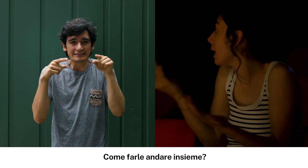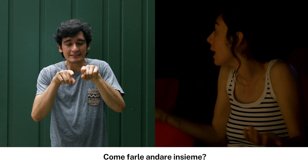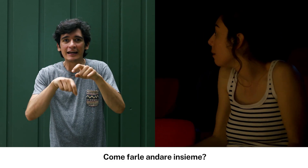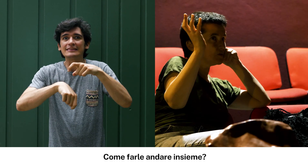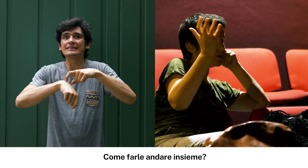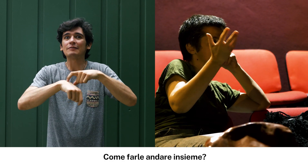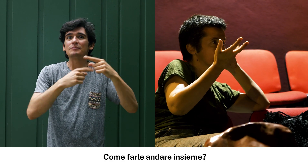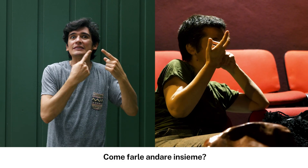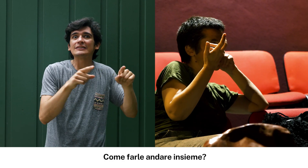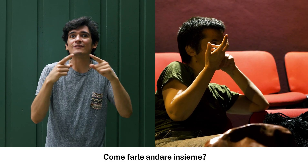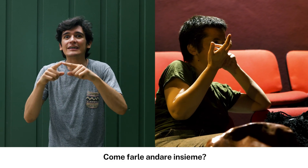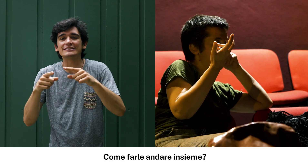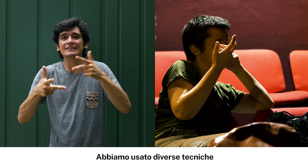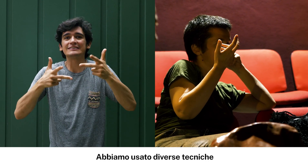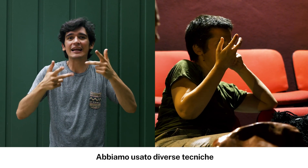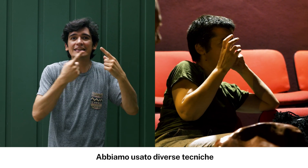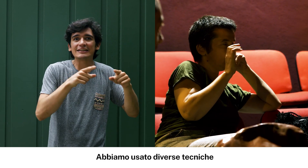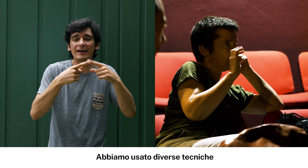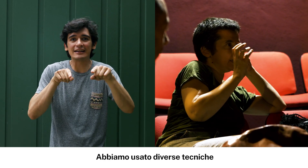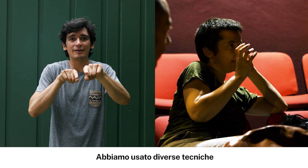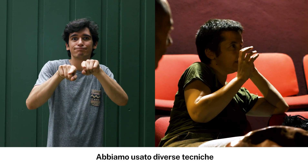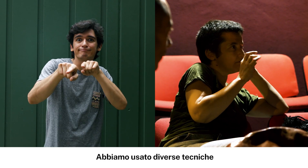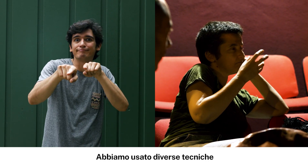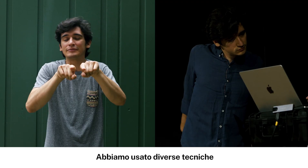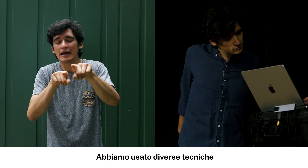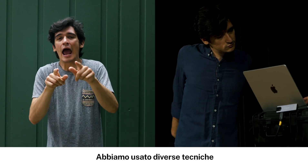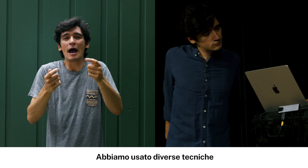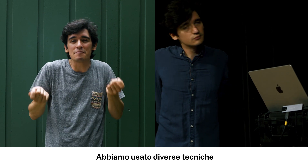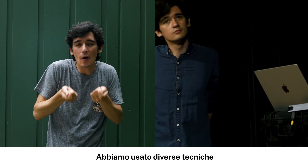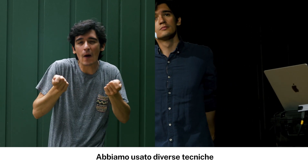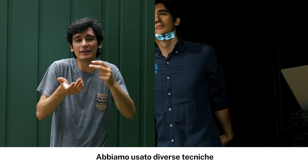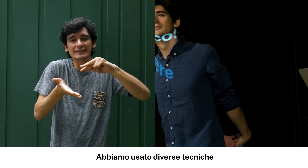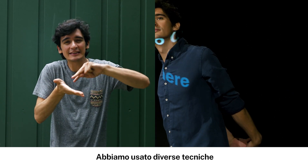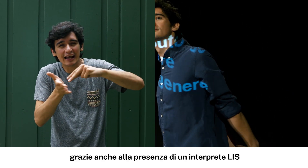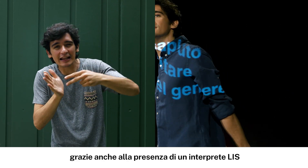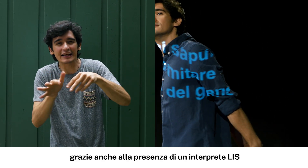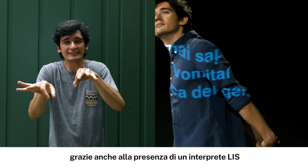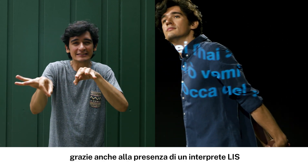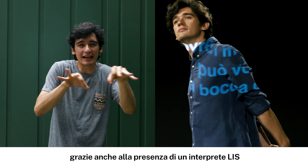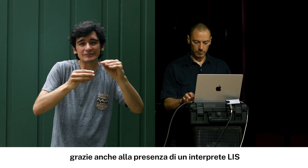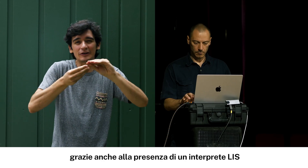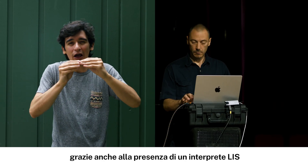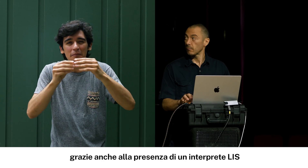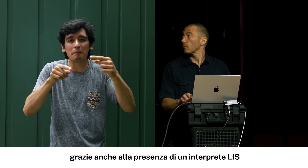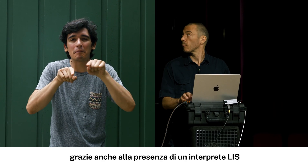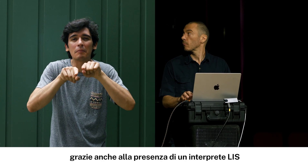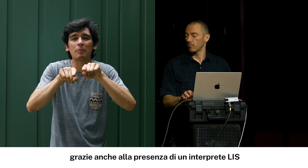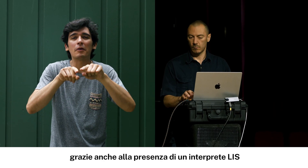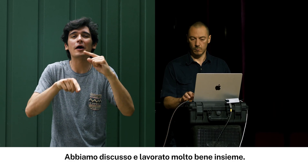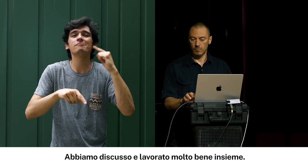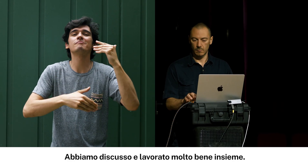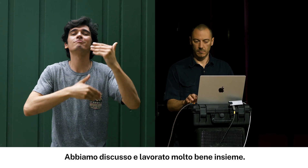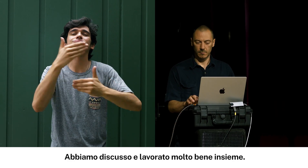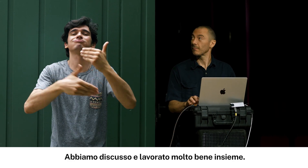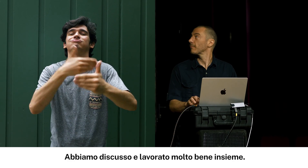come farle andare di pari passo. Abbiamo quindi gestito il problema con varie tecniche, grazie anche alla presenza di un interprete.